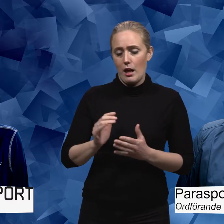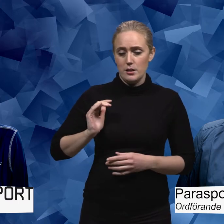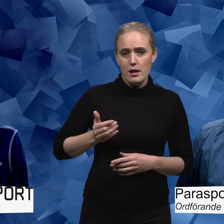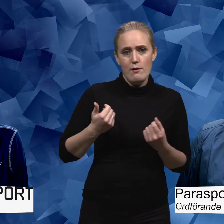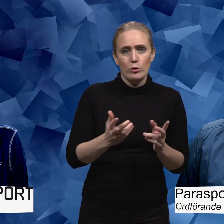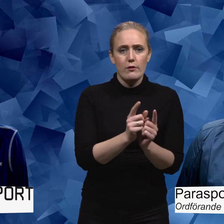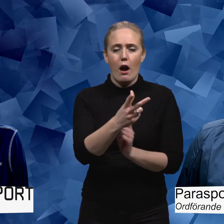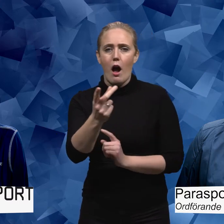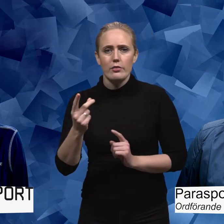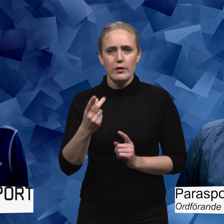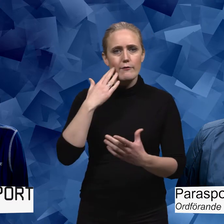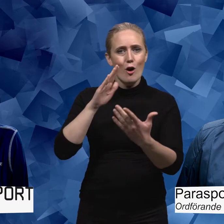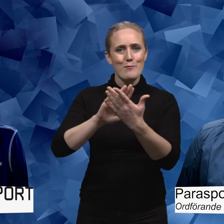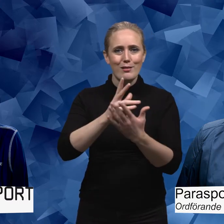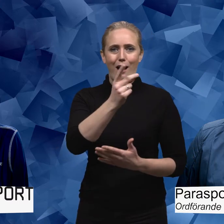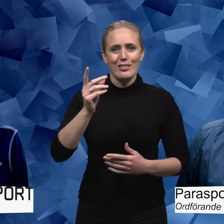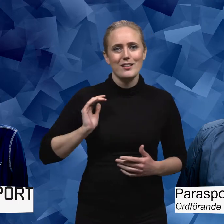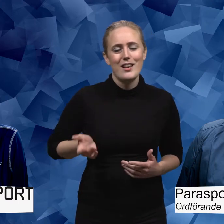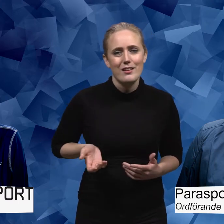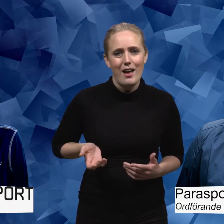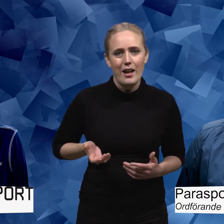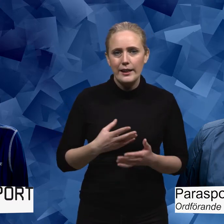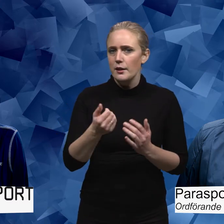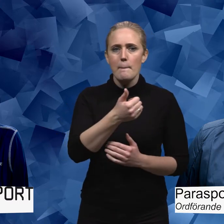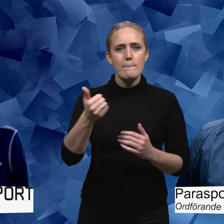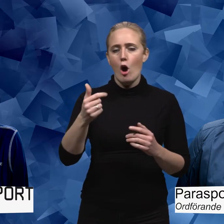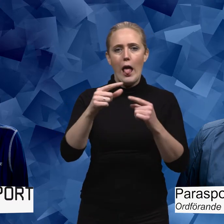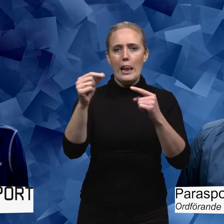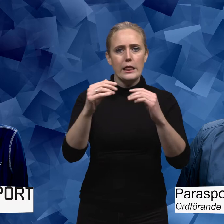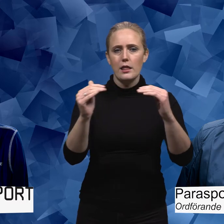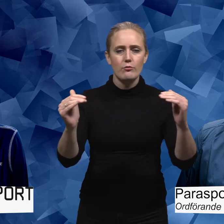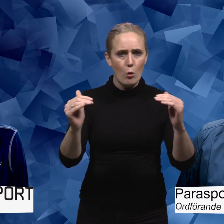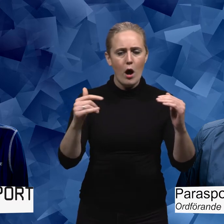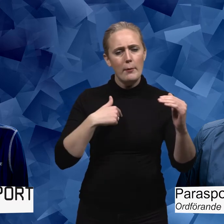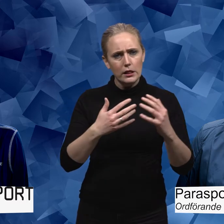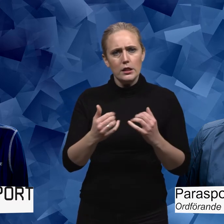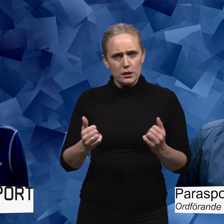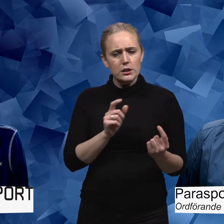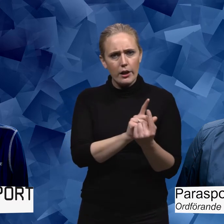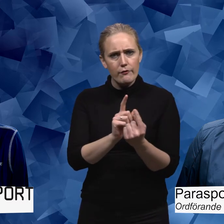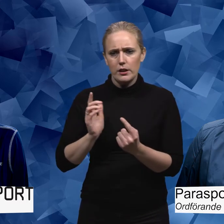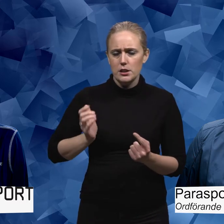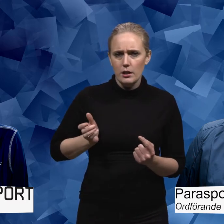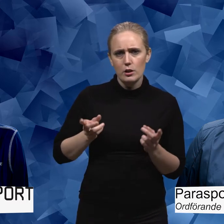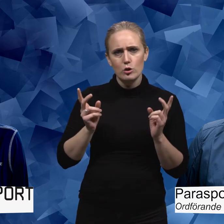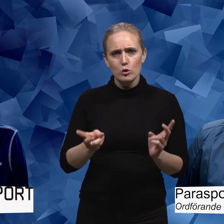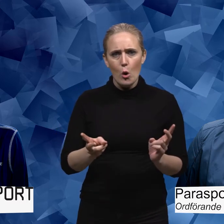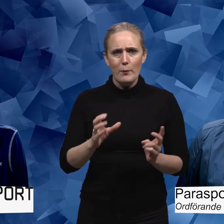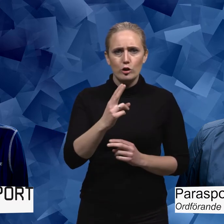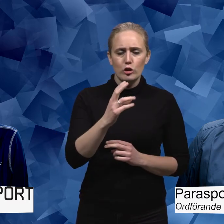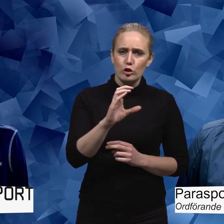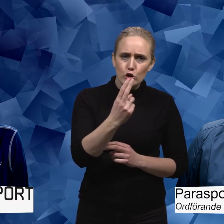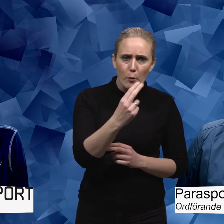samarbete att tjejer får träffa andra tjejer, träffa förebilder och kanske inte alltid bara på elitnivå. Utan att träffa tjejer som är